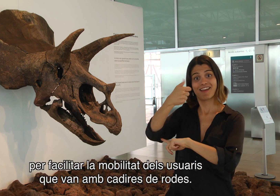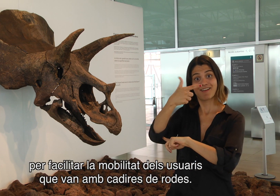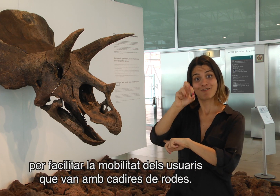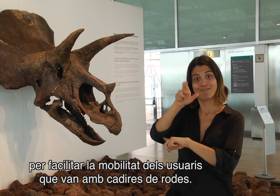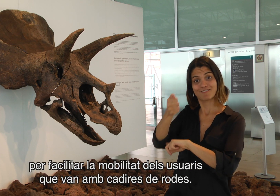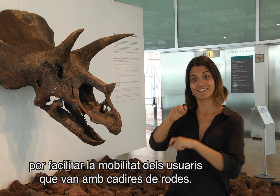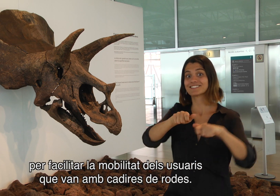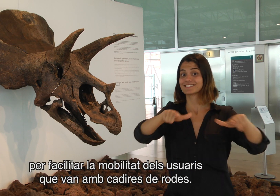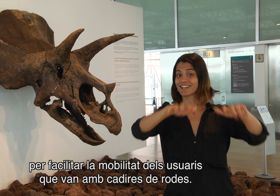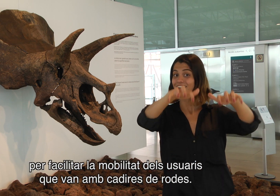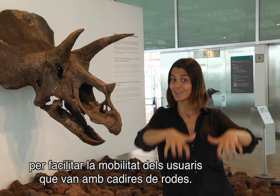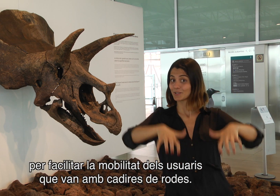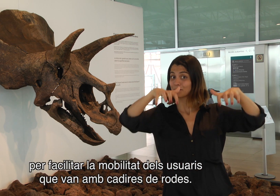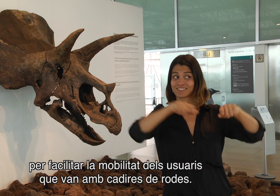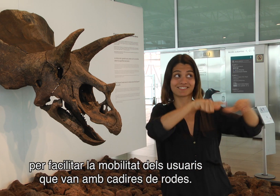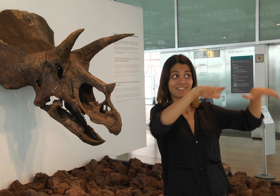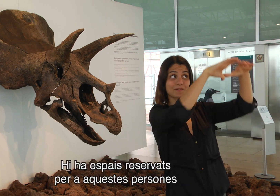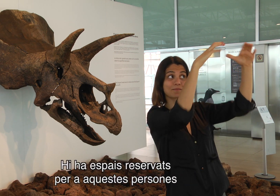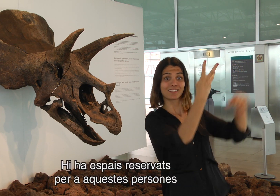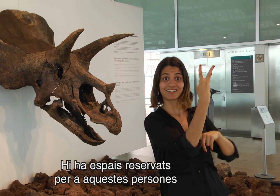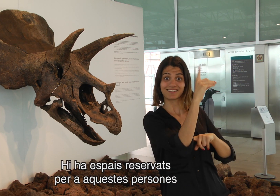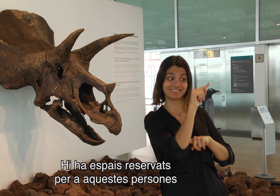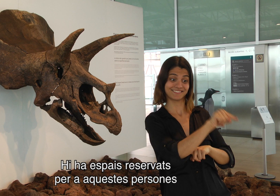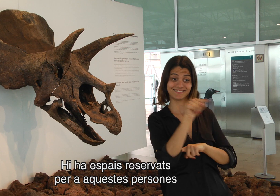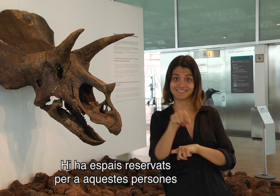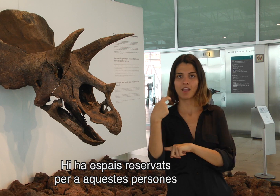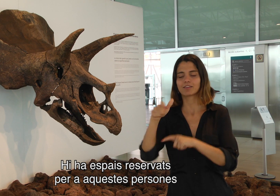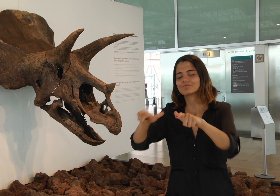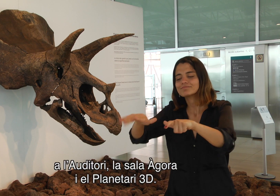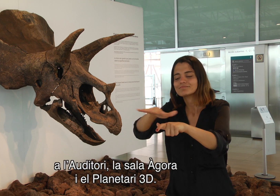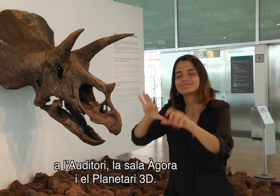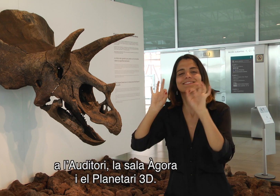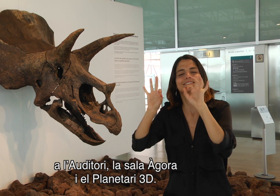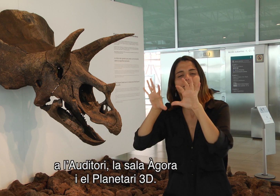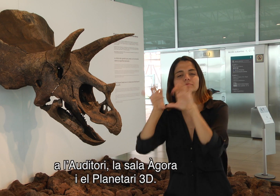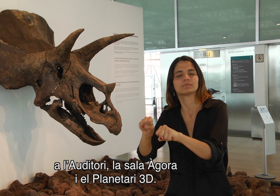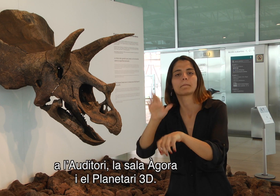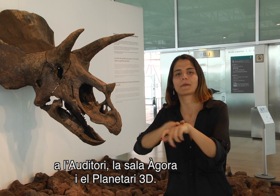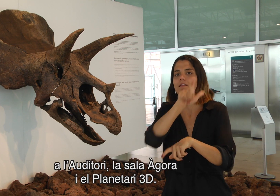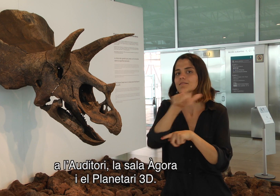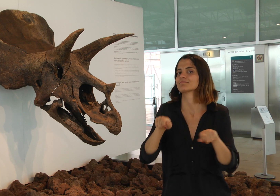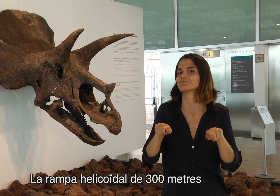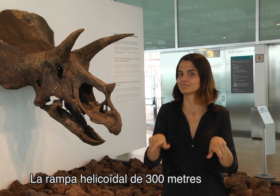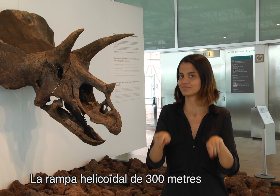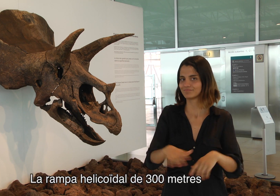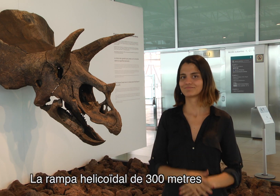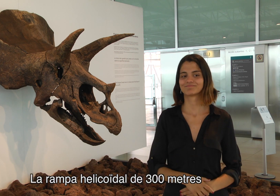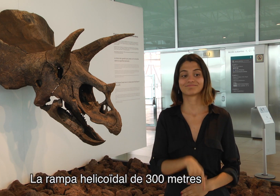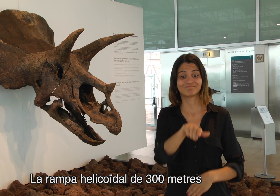facilitar la mobilitat dels usuaris que van amb cadires de rodes. Hi ha espais reservats per a aquestes persones a l'auditori,